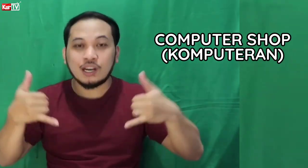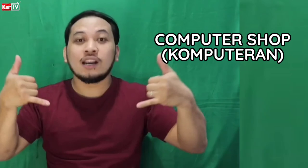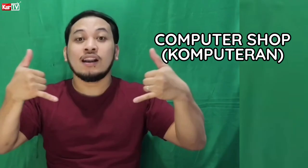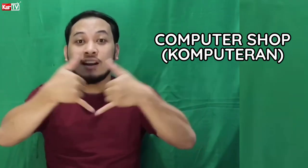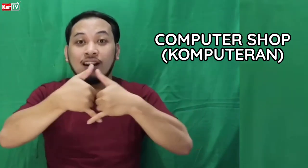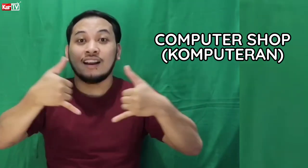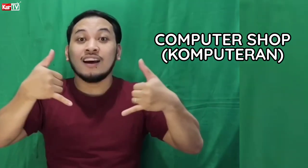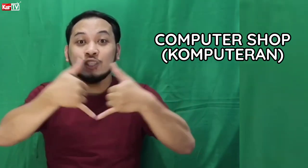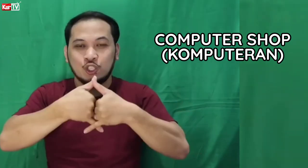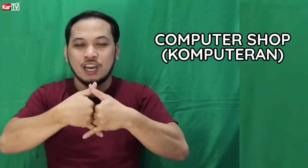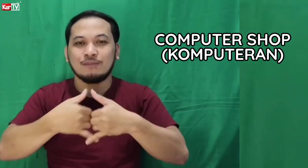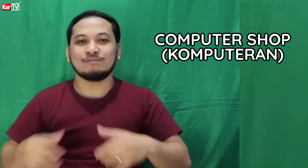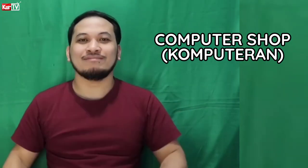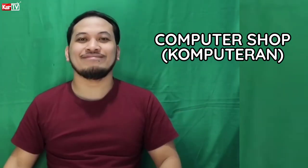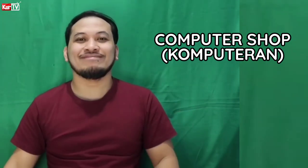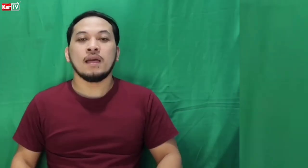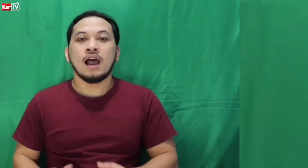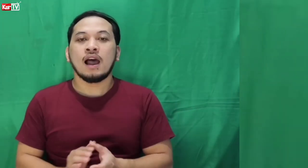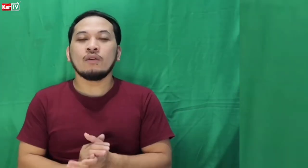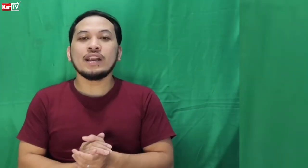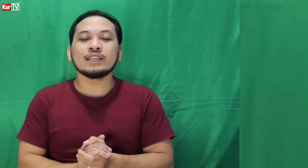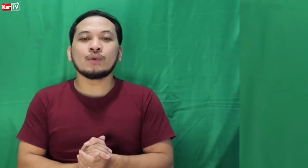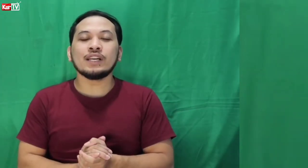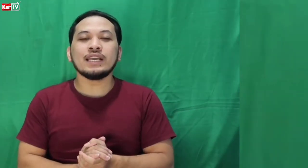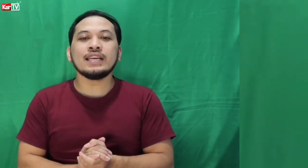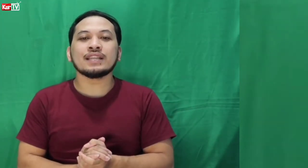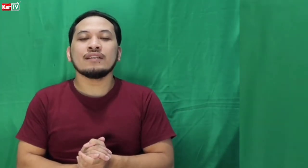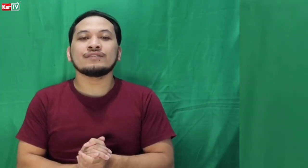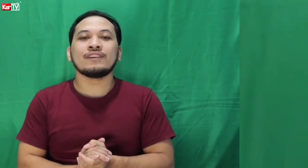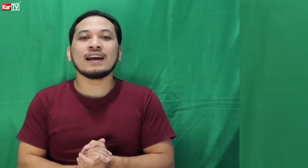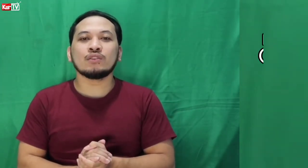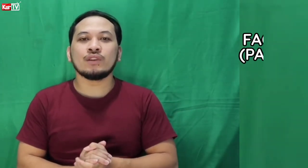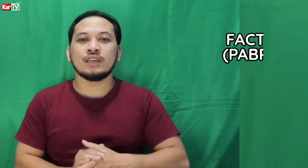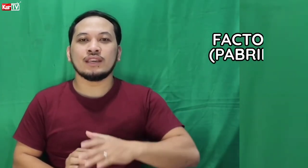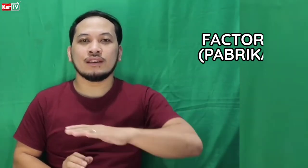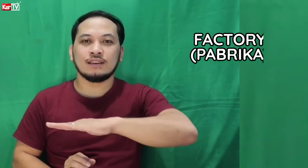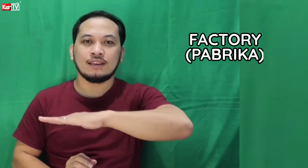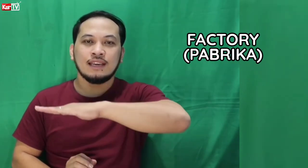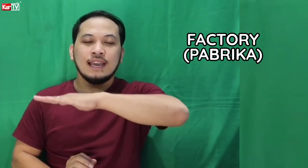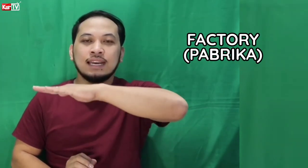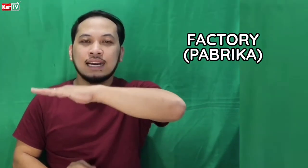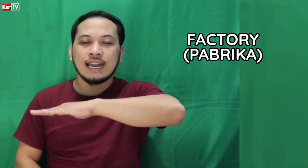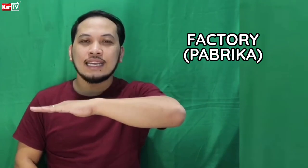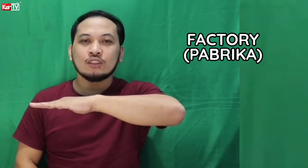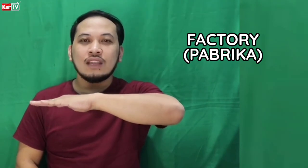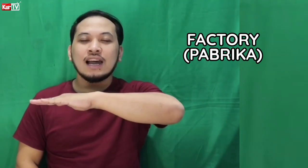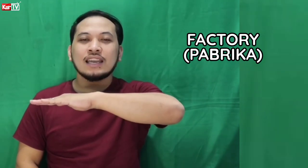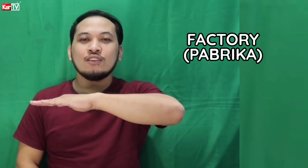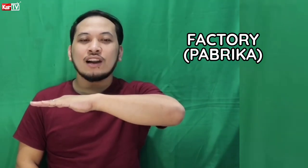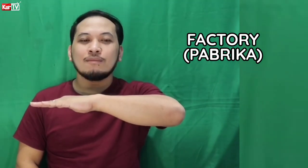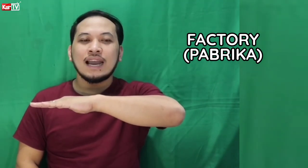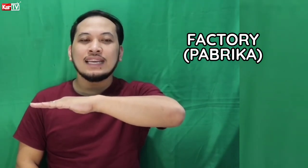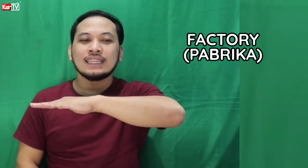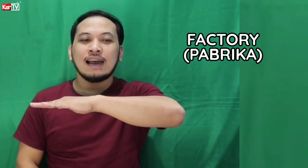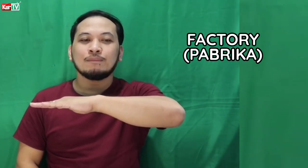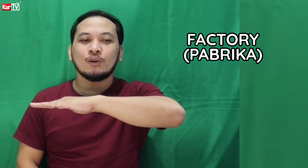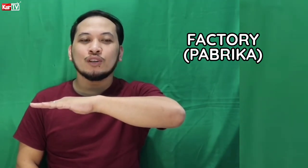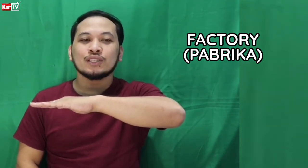Computer Shop. Our next word is Factory. Nakaganito lang ang iyong kamay. Tapos